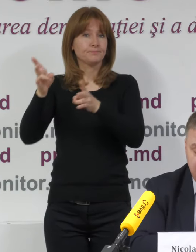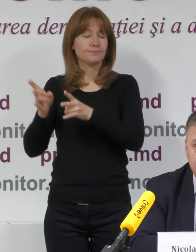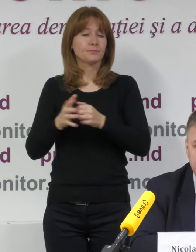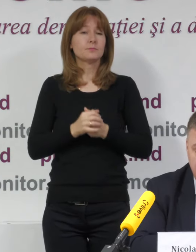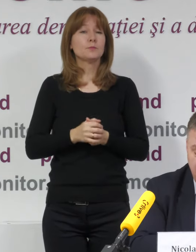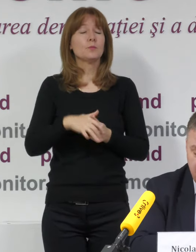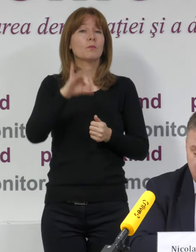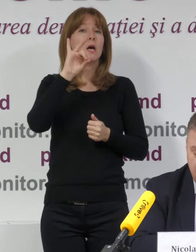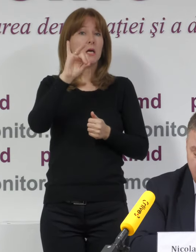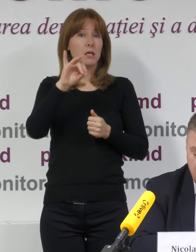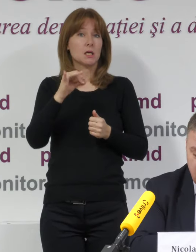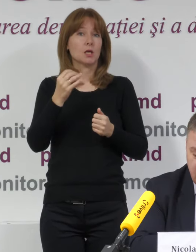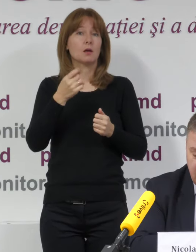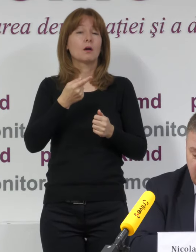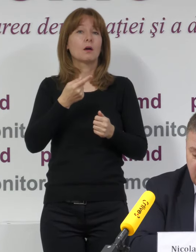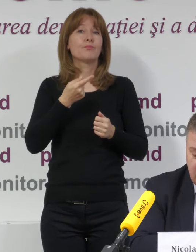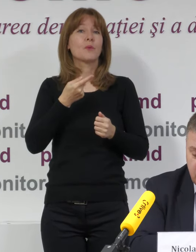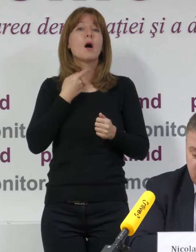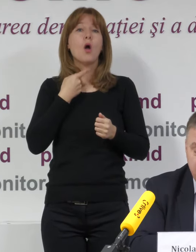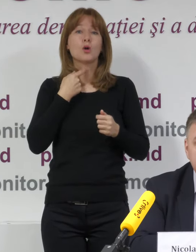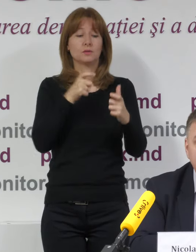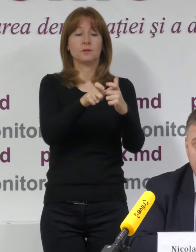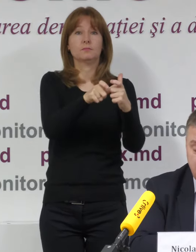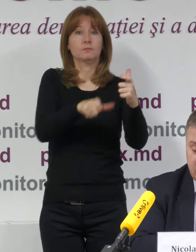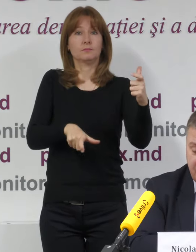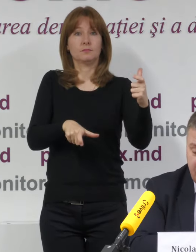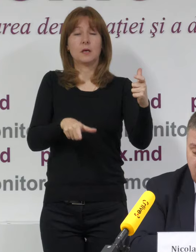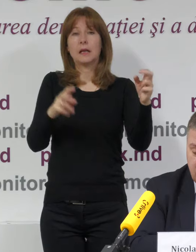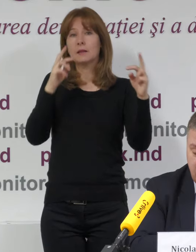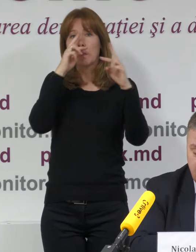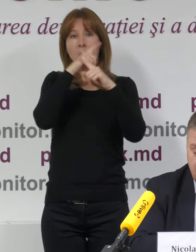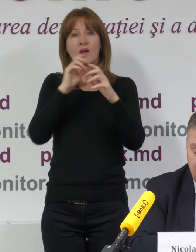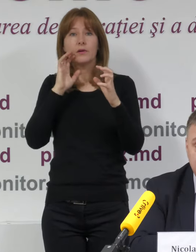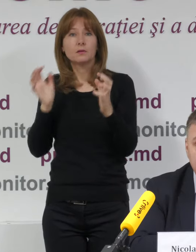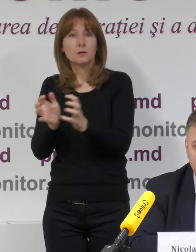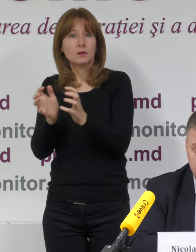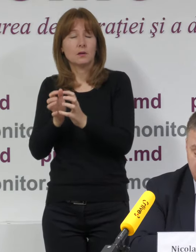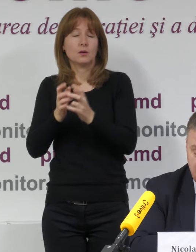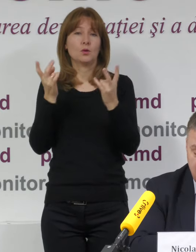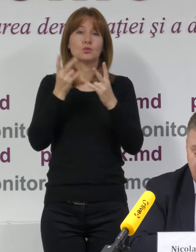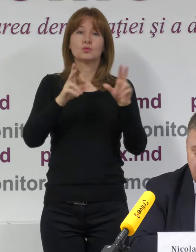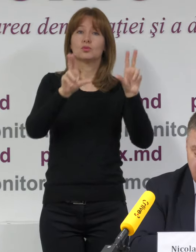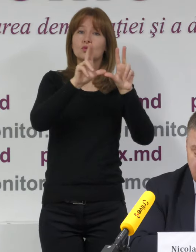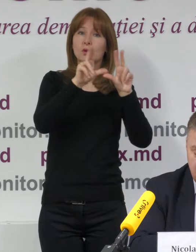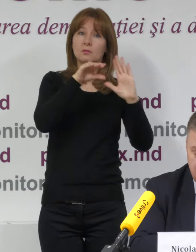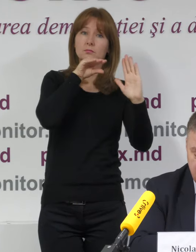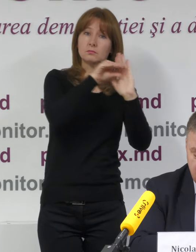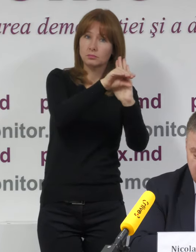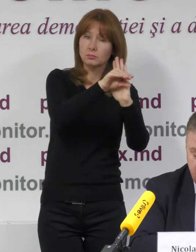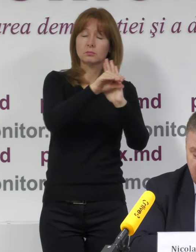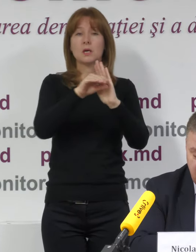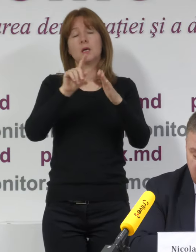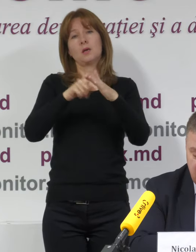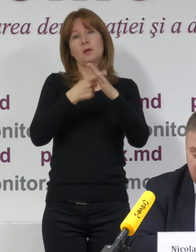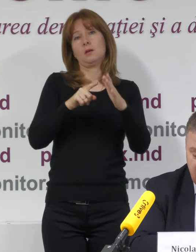vot nerepartizate membrilor birourilor nu sunt păstrate într-un safeu sau într-un dulap din interiorul secției de votare. Acest